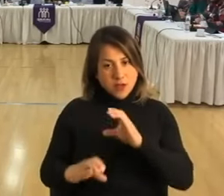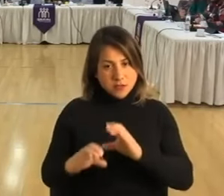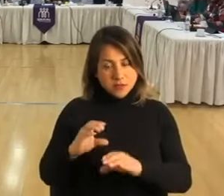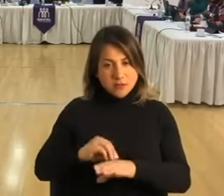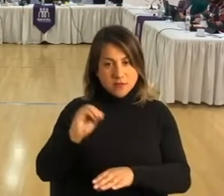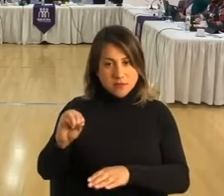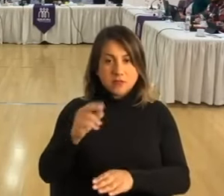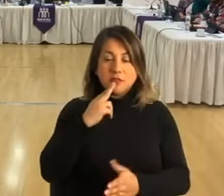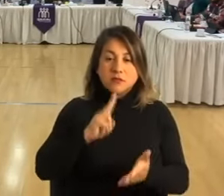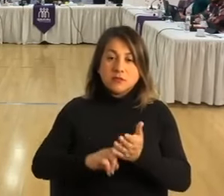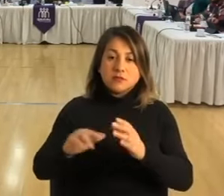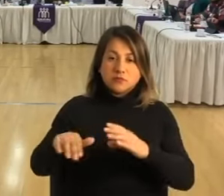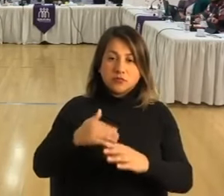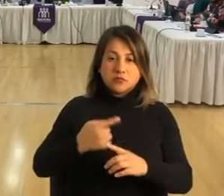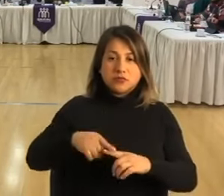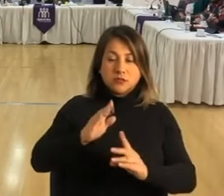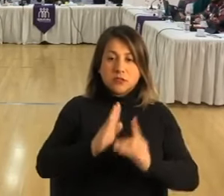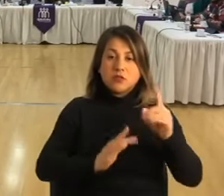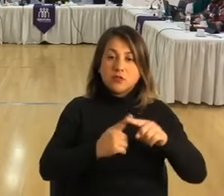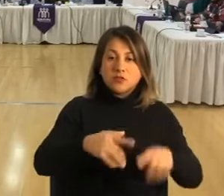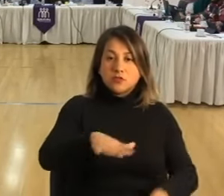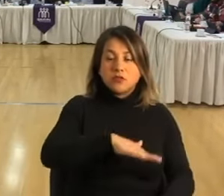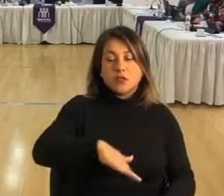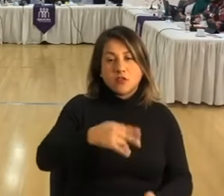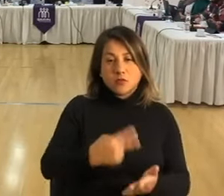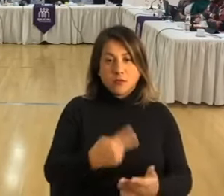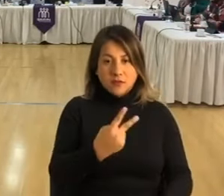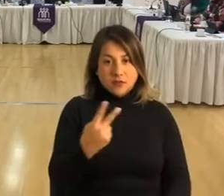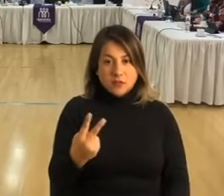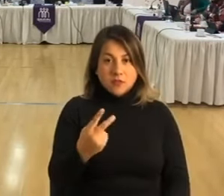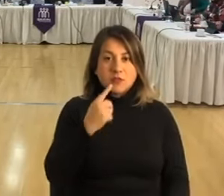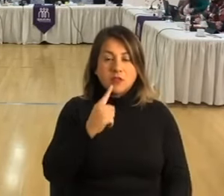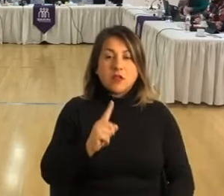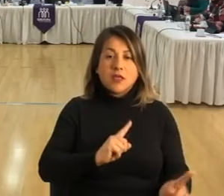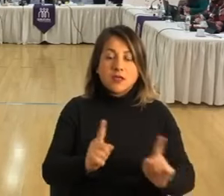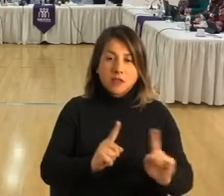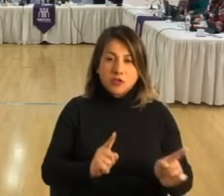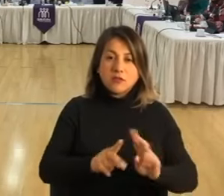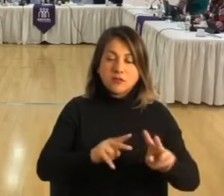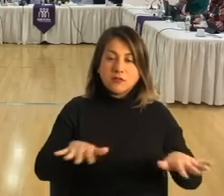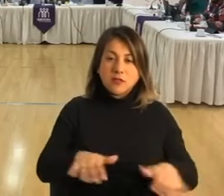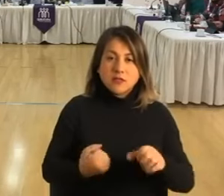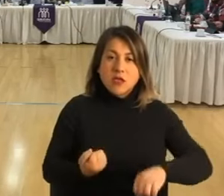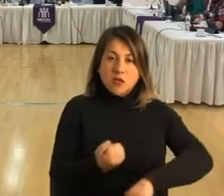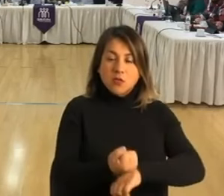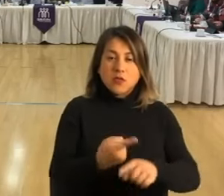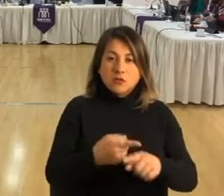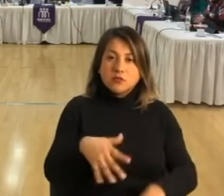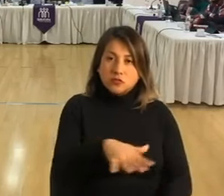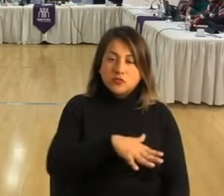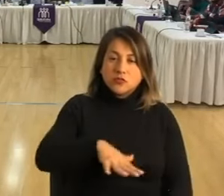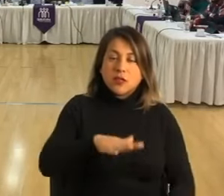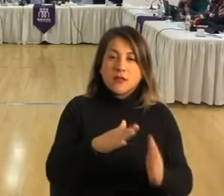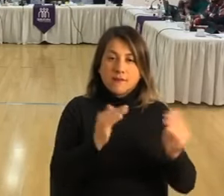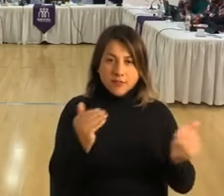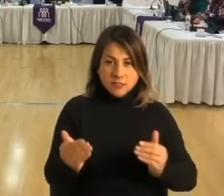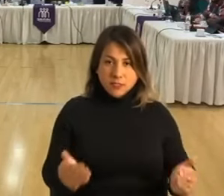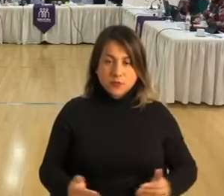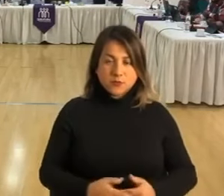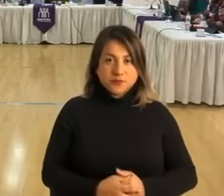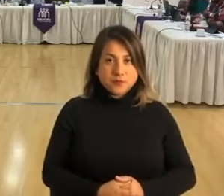Un oficio de la dirección de desarrollo social número 1.222, la cuenta de la gestión realizada para ayuda social a vecinas.